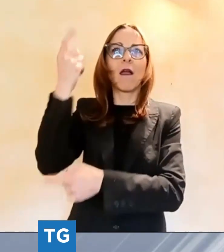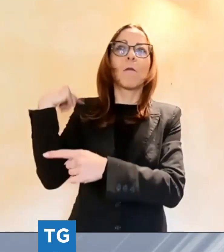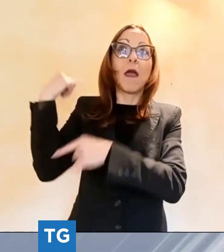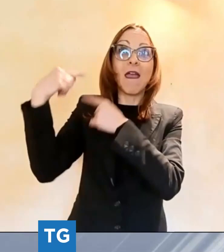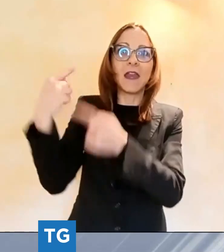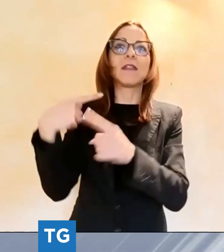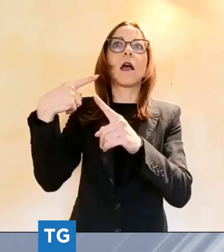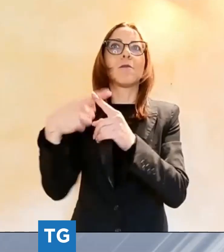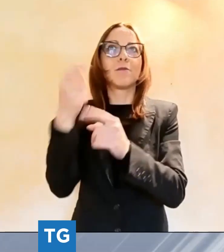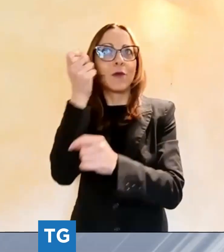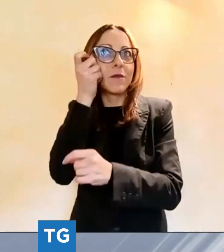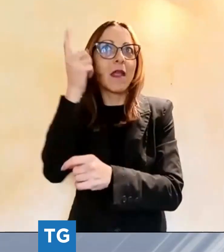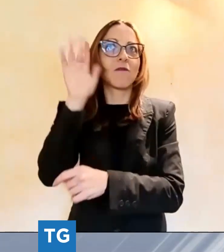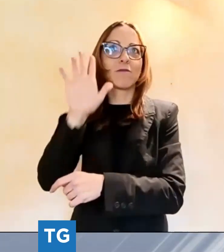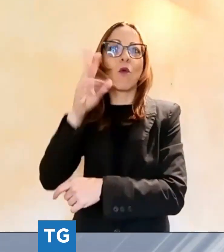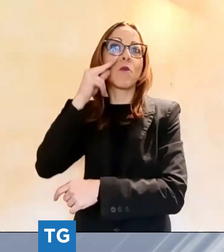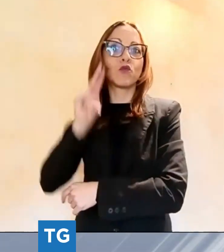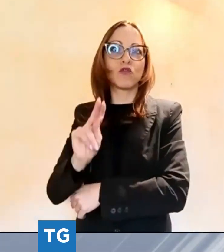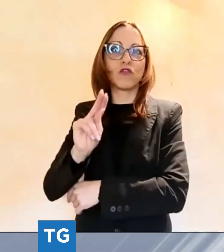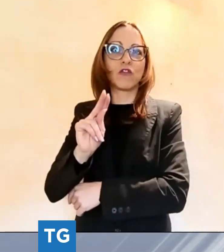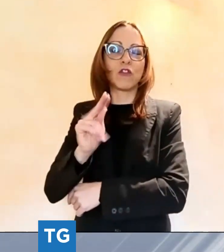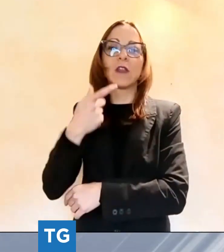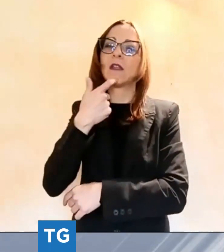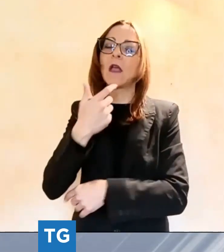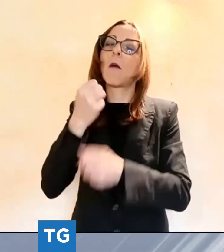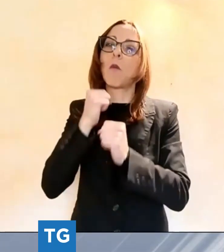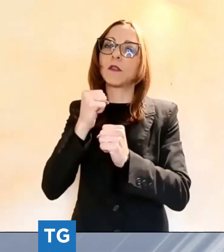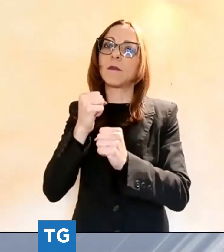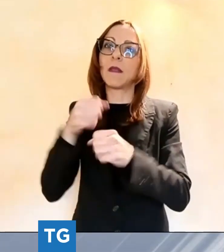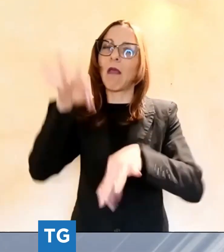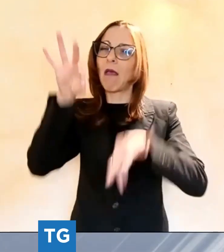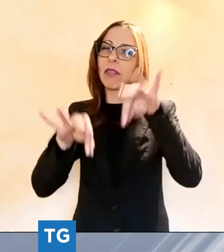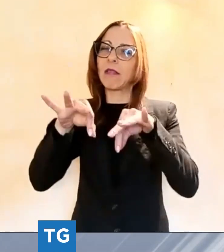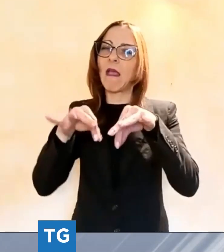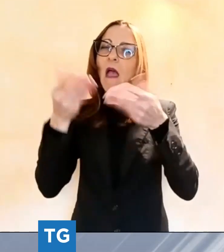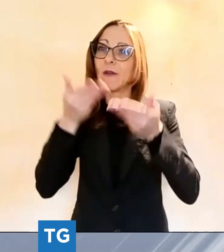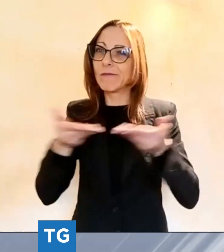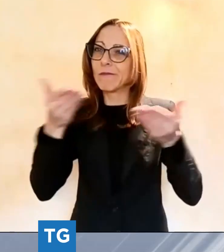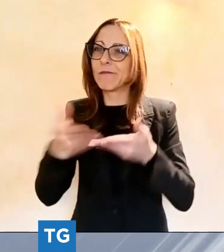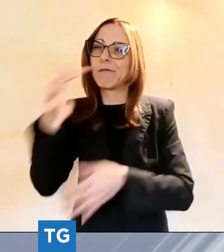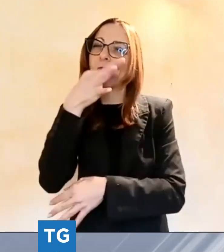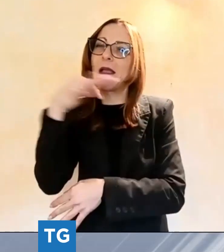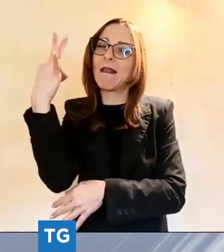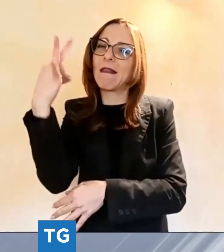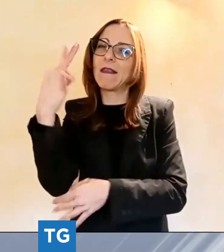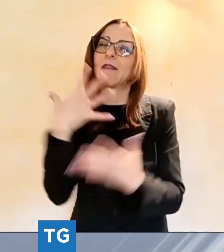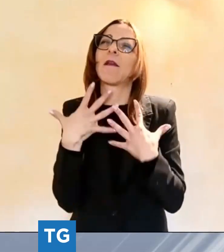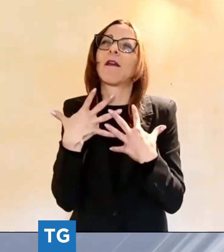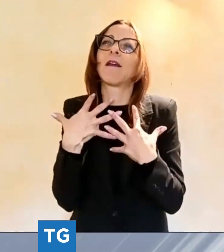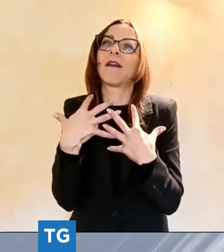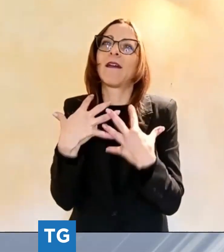portare in scena produzioni indimenticabili e di trasportare il pubblico in un viaggio emotivo attraverso le sue opere immortali.